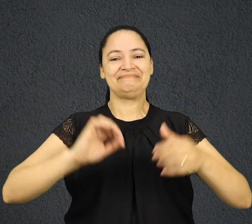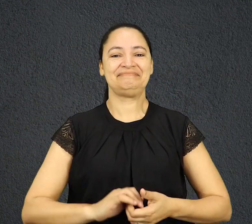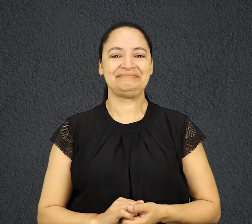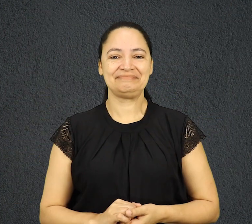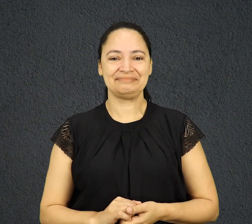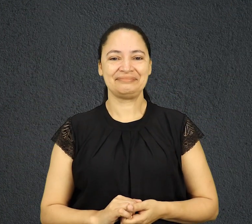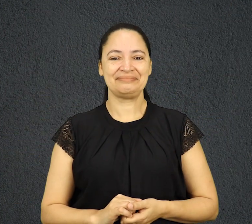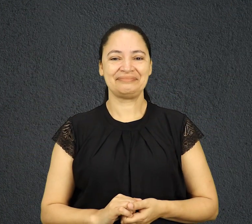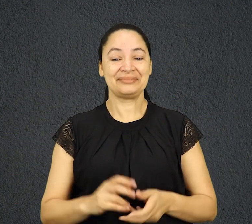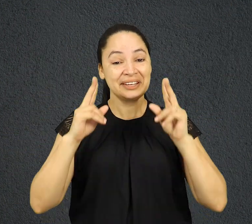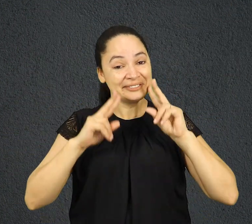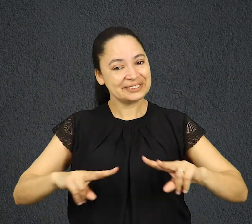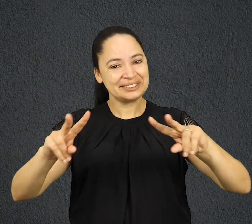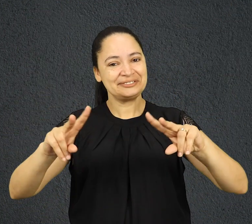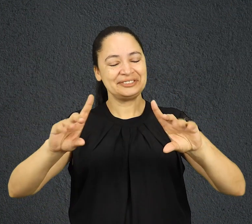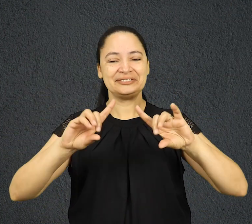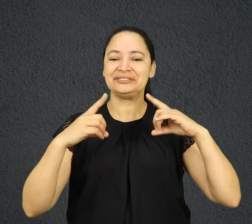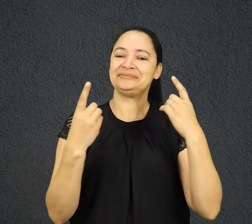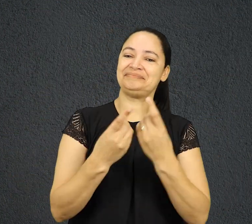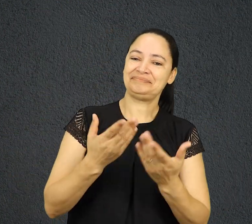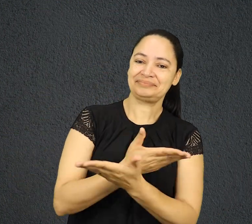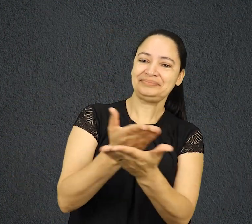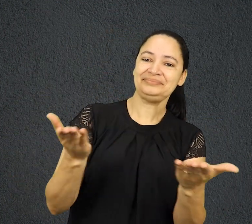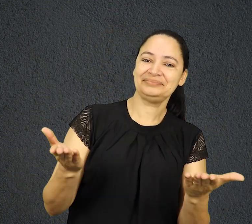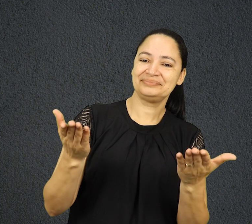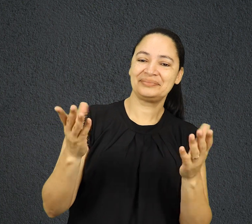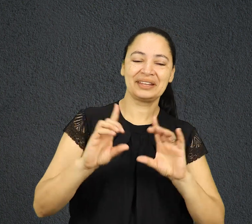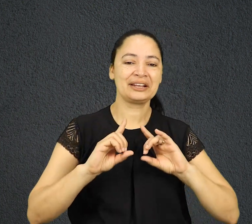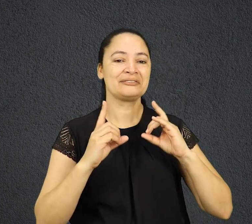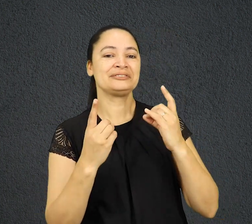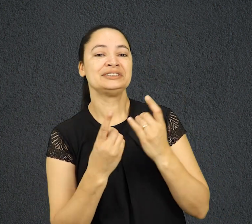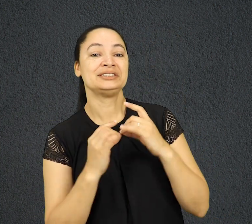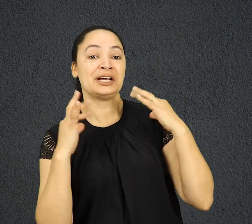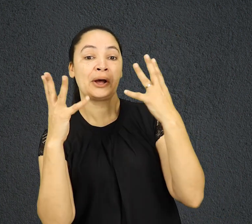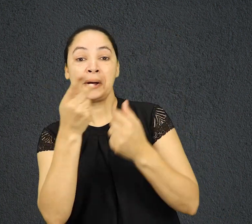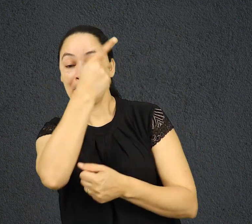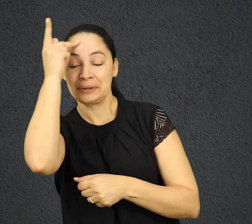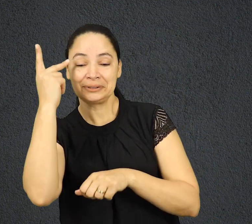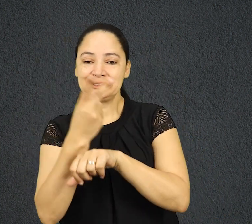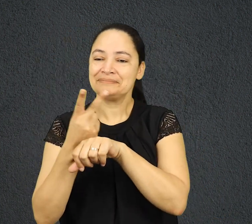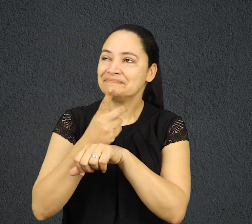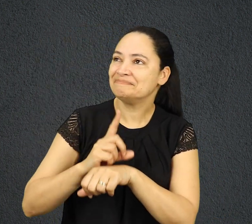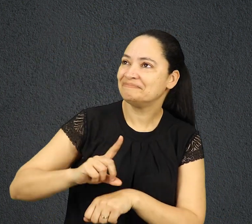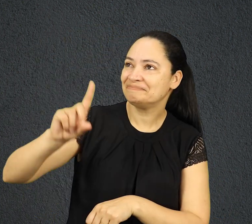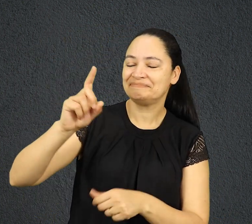Presente Diário, o devocional de todos os que buscam a Deus. Acesse transmundial